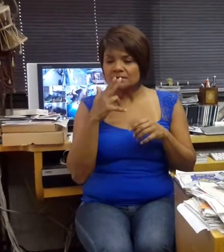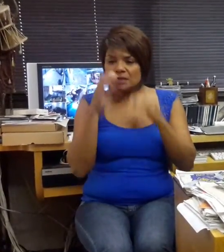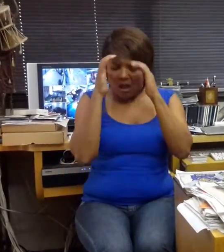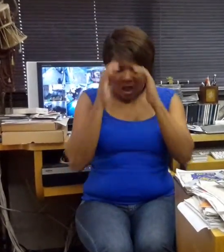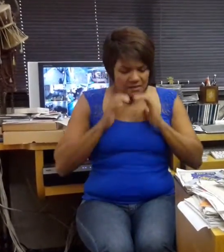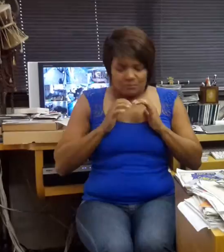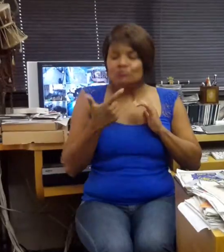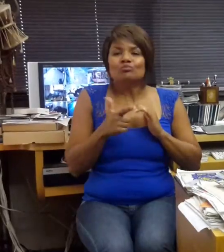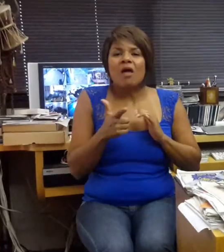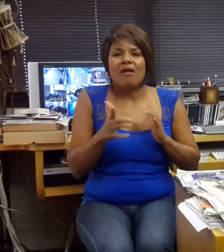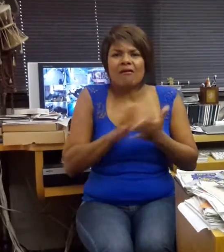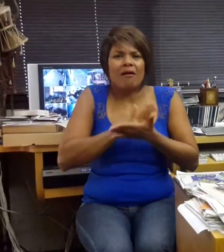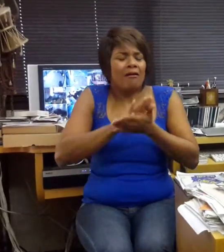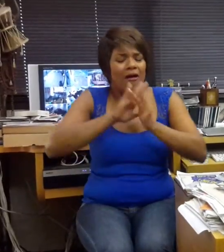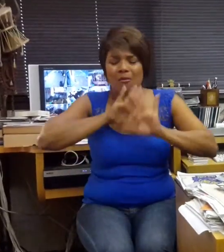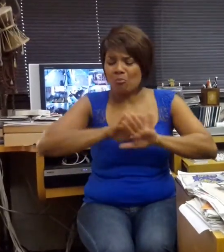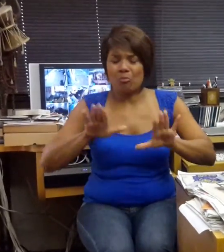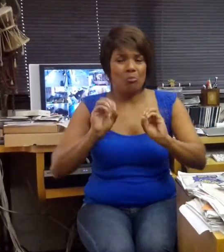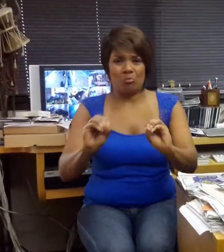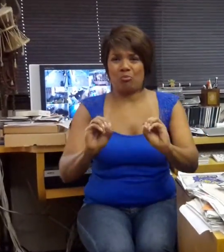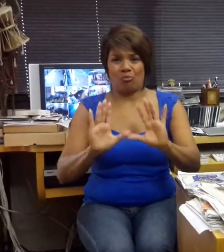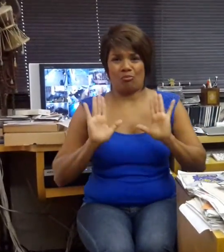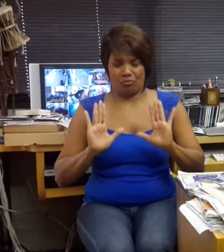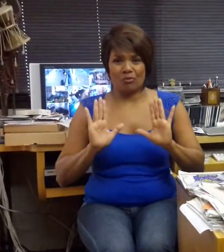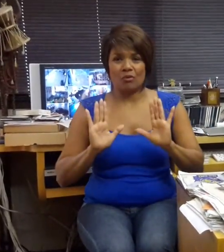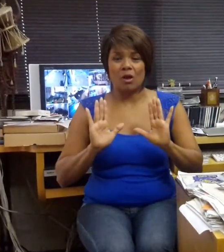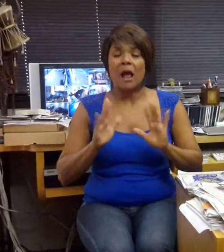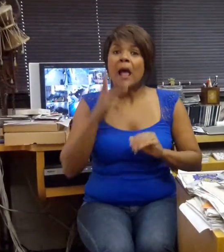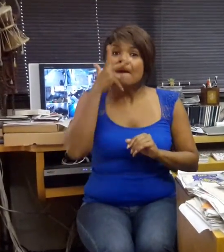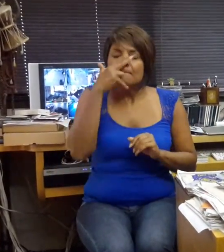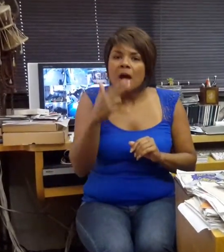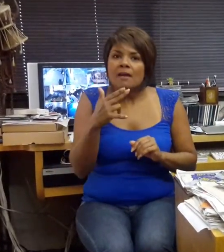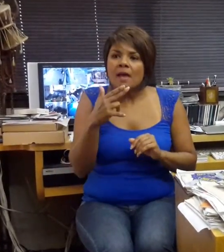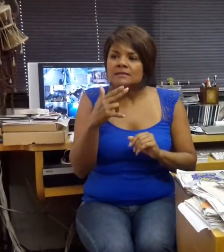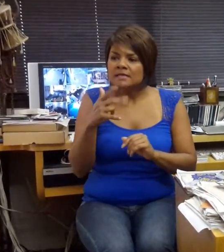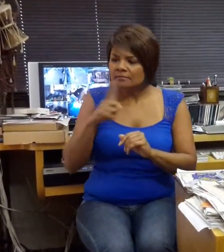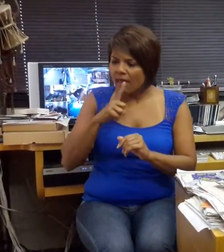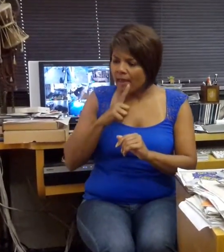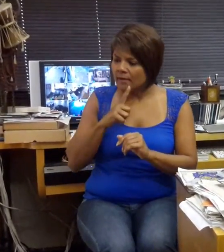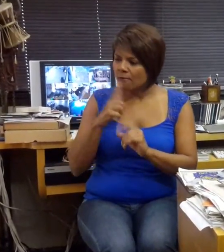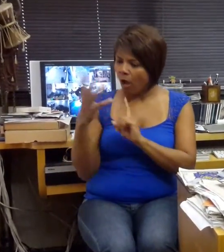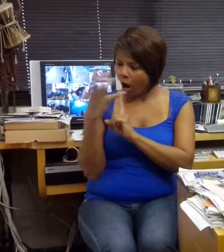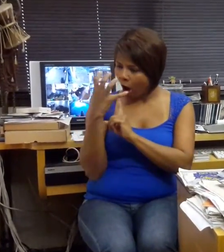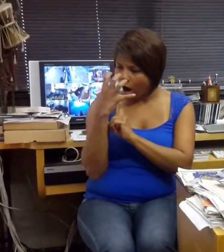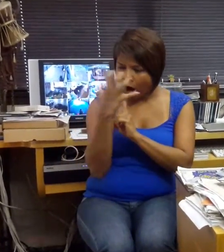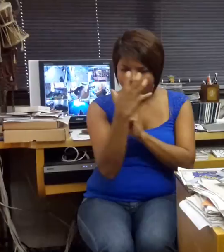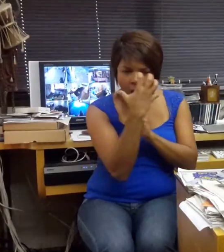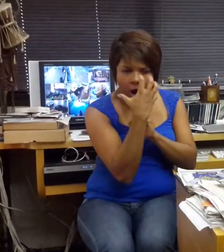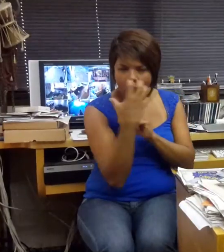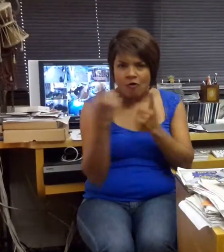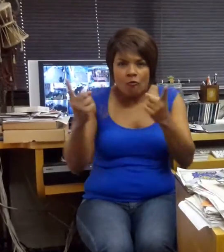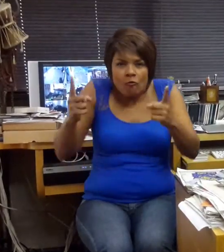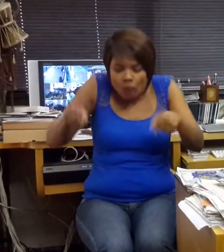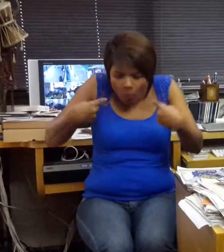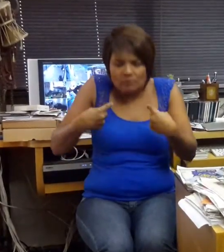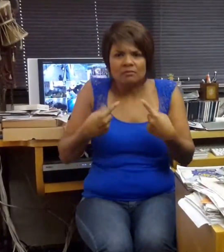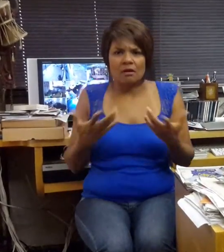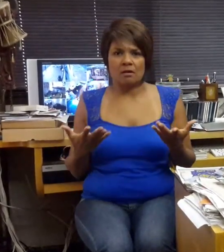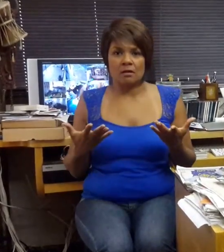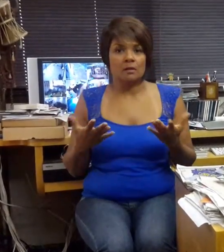e poderemos chegar a supor que haja uma conspiração contra nós. Não é nada disso.